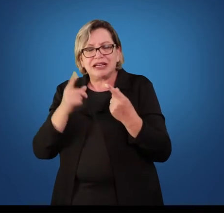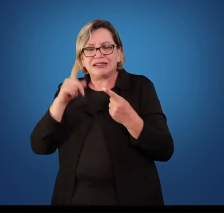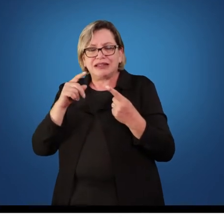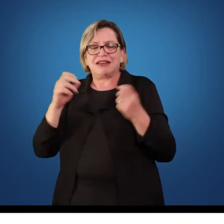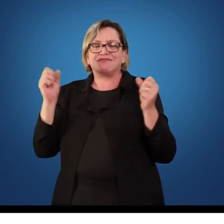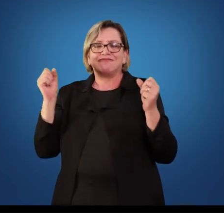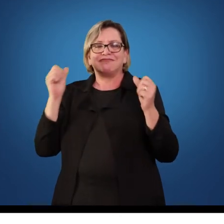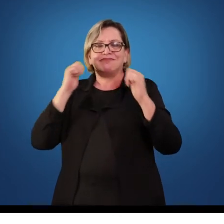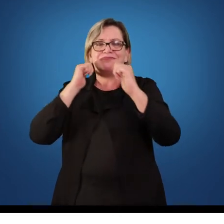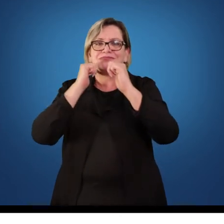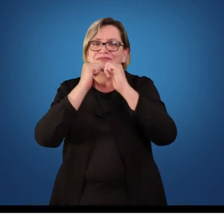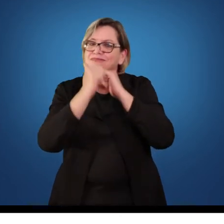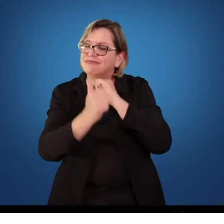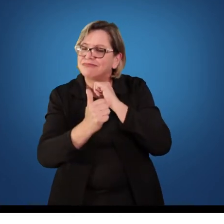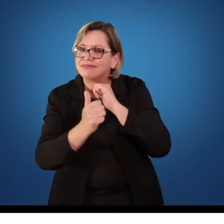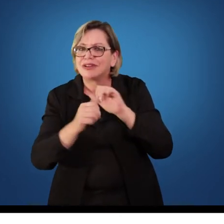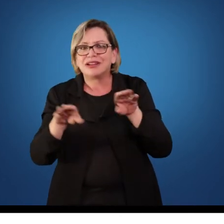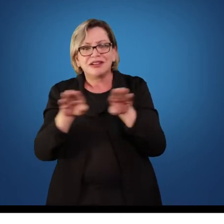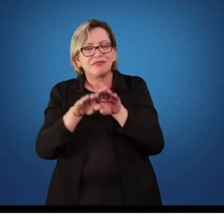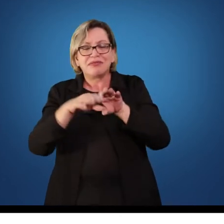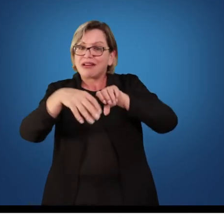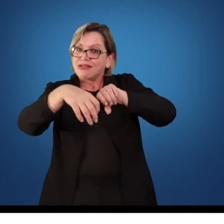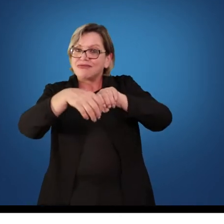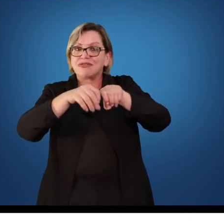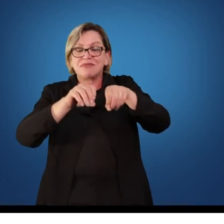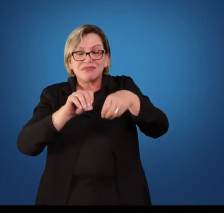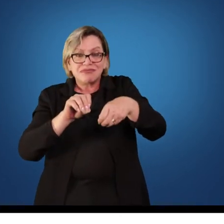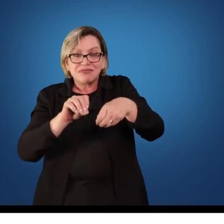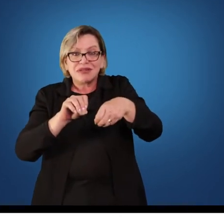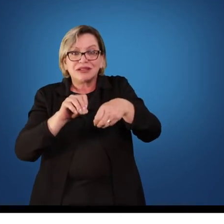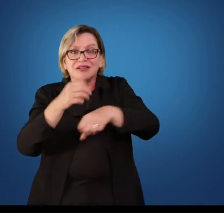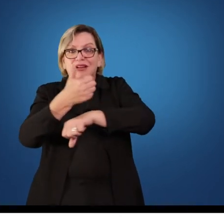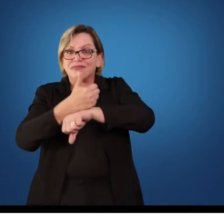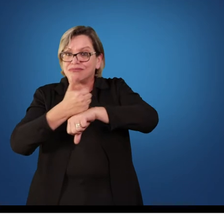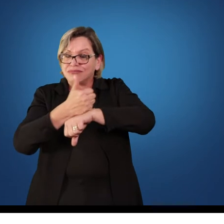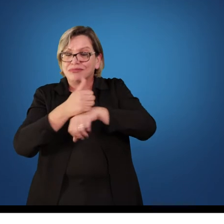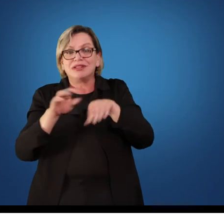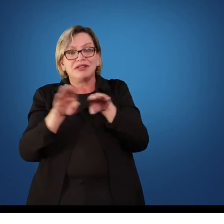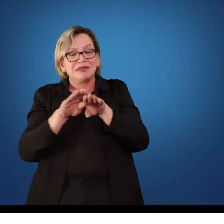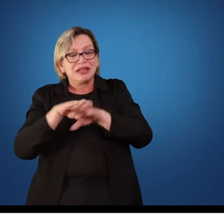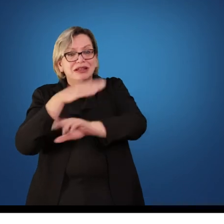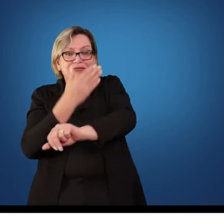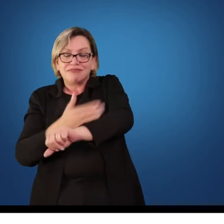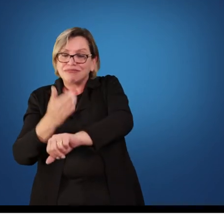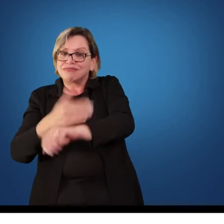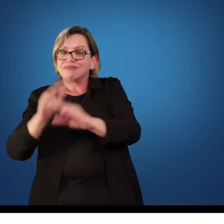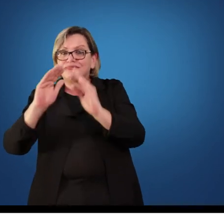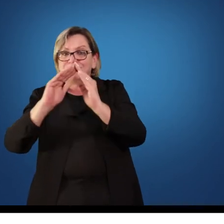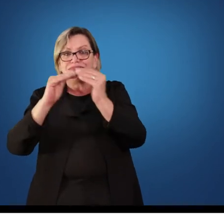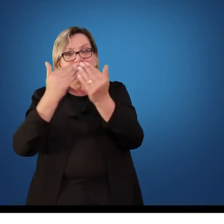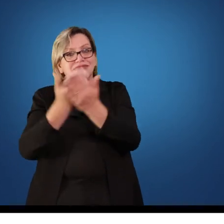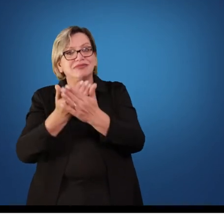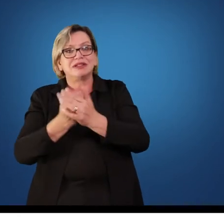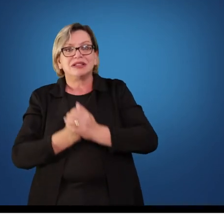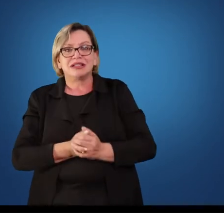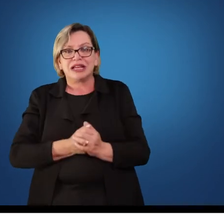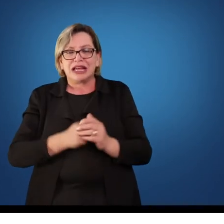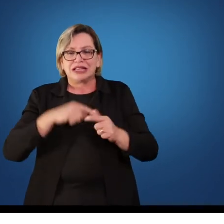na formação acadêmica como na prática escolar. A partir dos parâmetros, já se falava em cultura